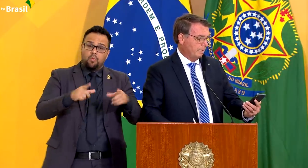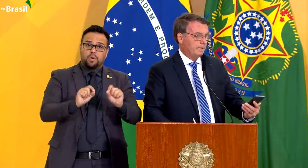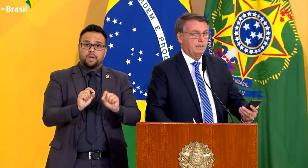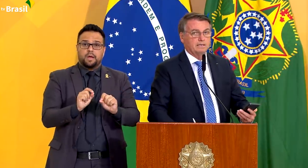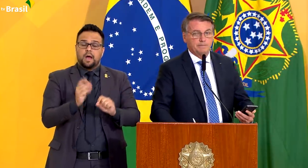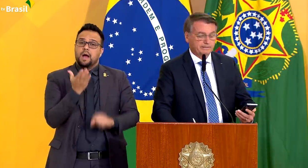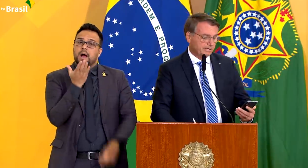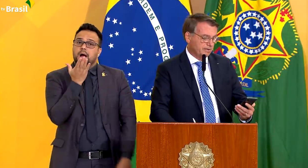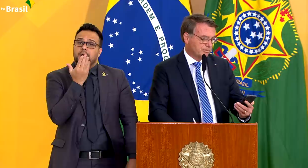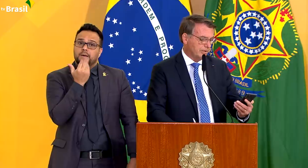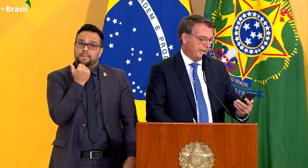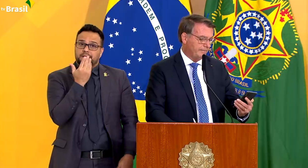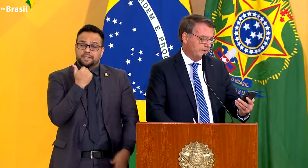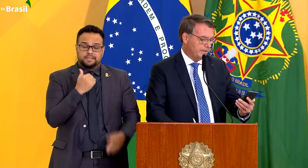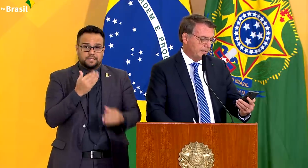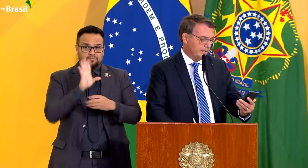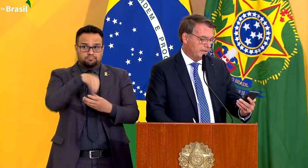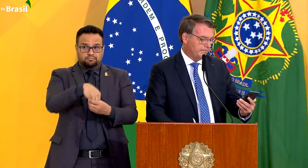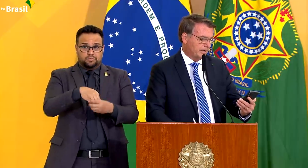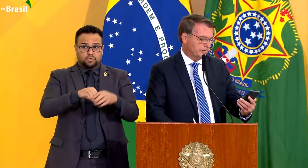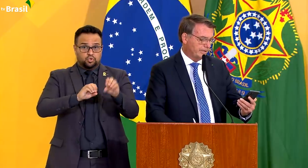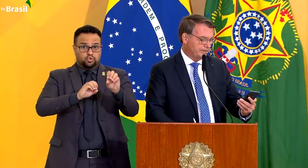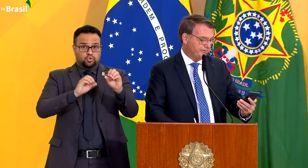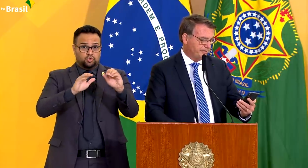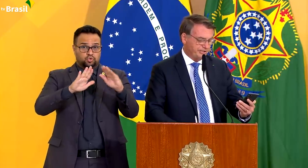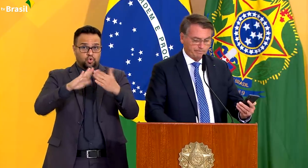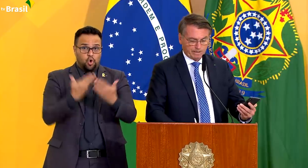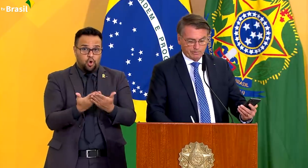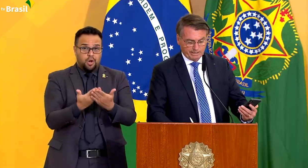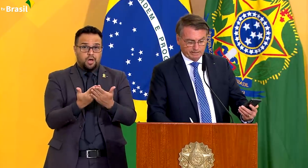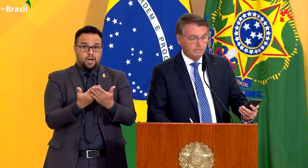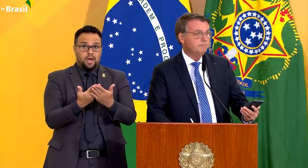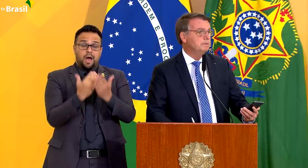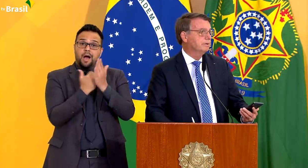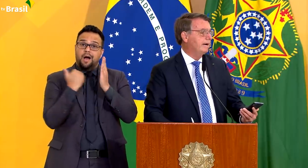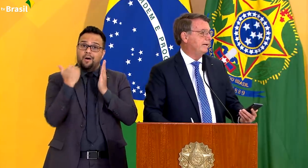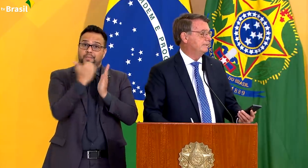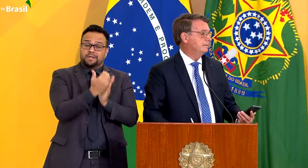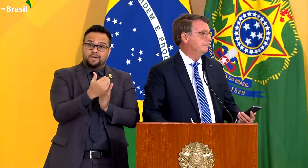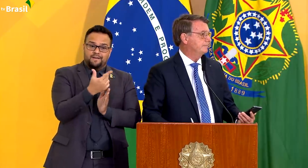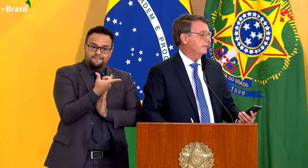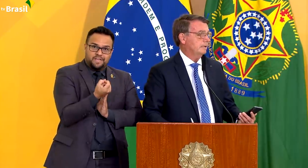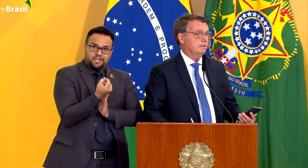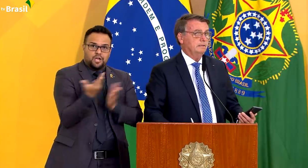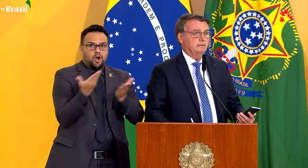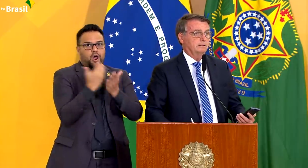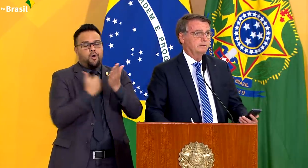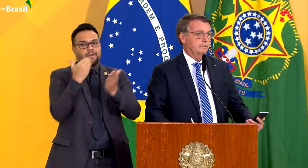a alimentação escolar, majorando de 20 para 40 mil reais.